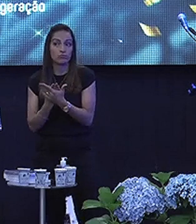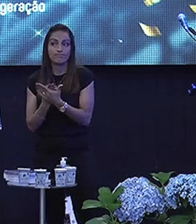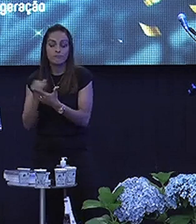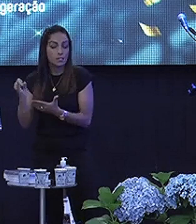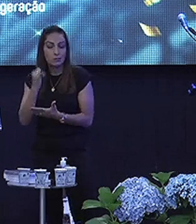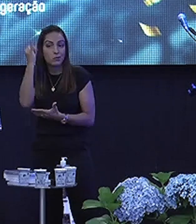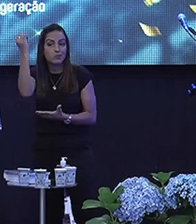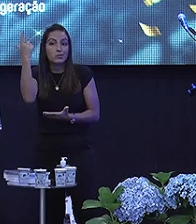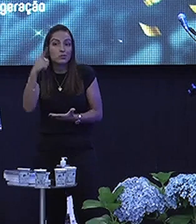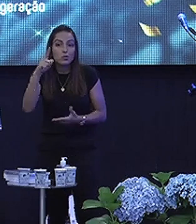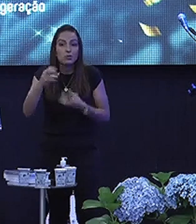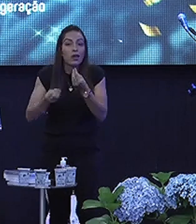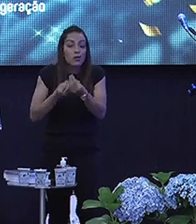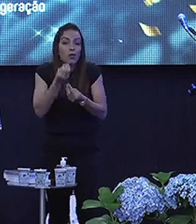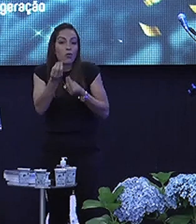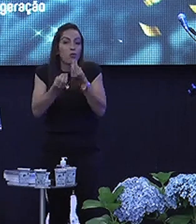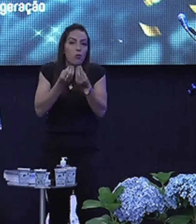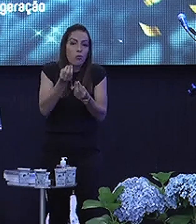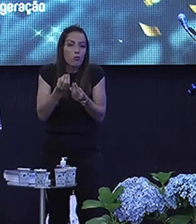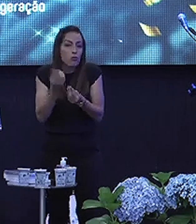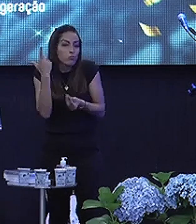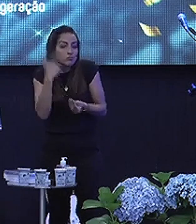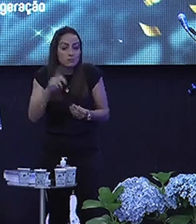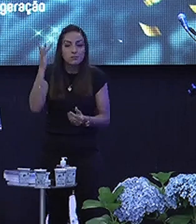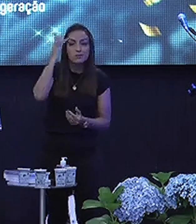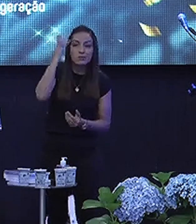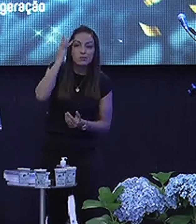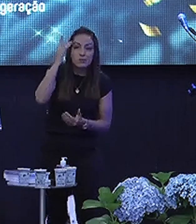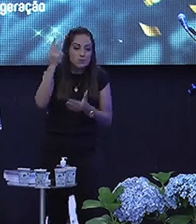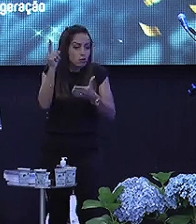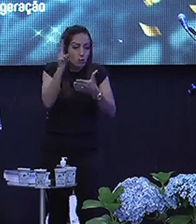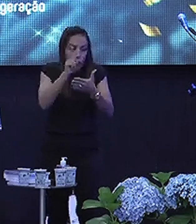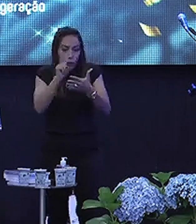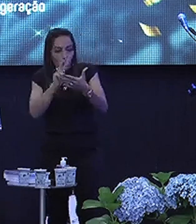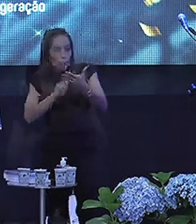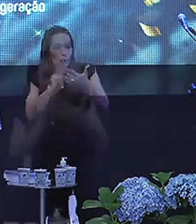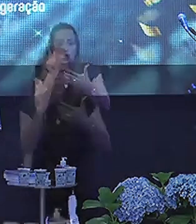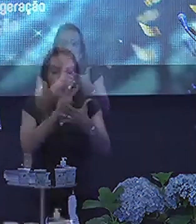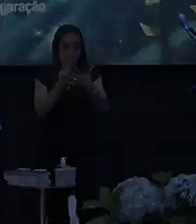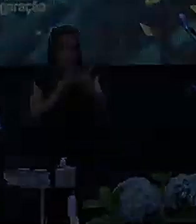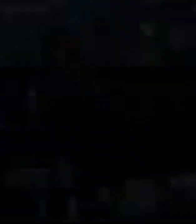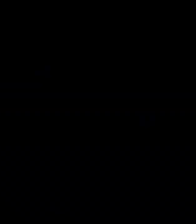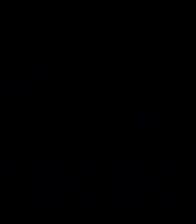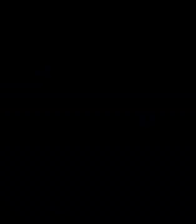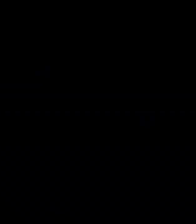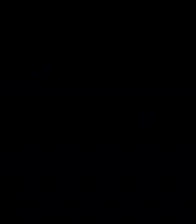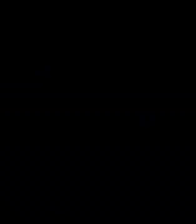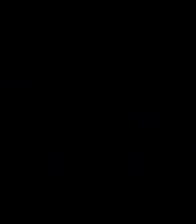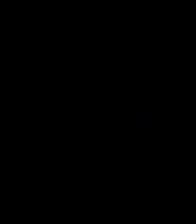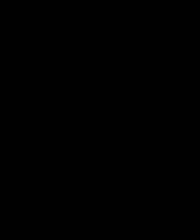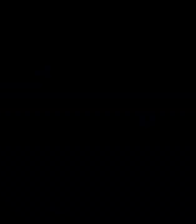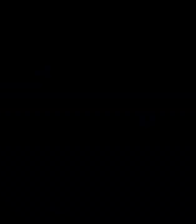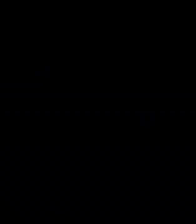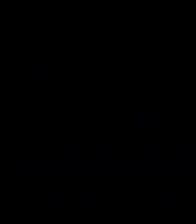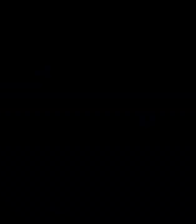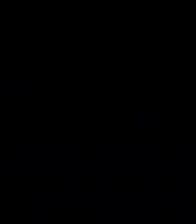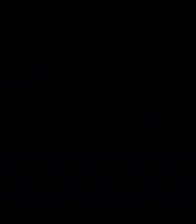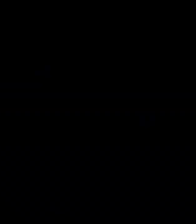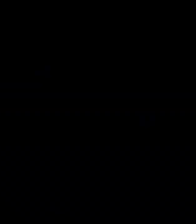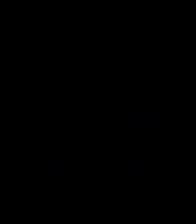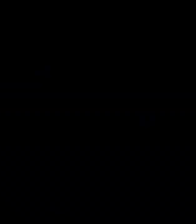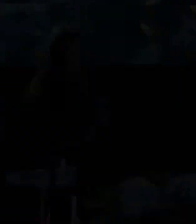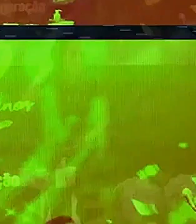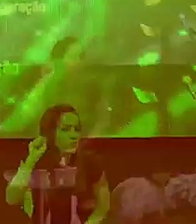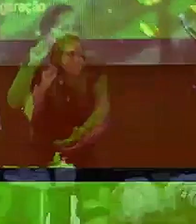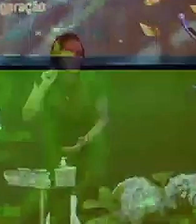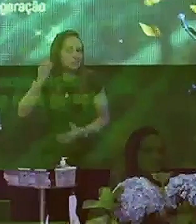Não tem como você ter maturidade Se não for leitura O que amadurece a gente Não é ouvir O